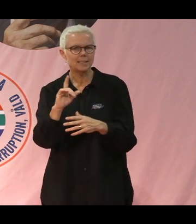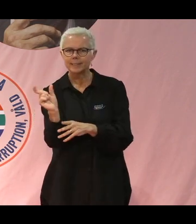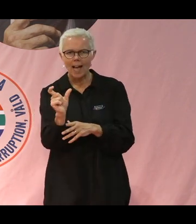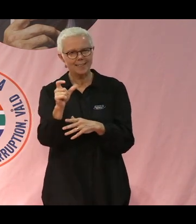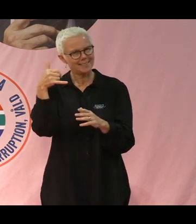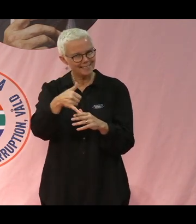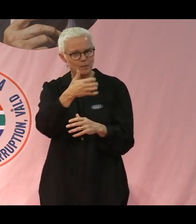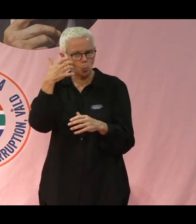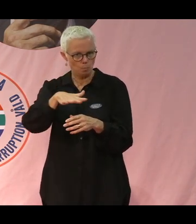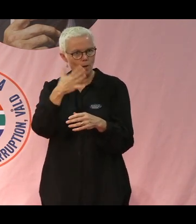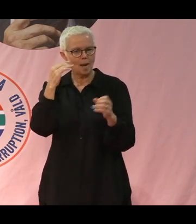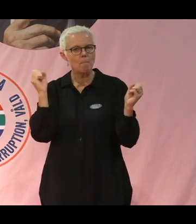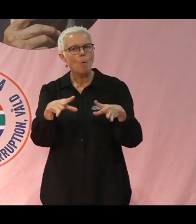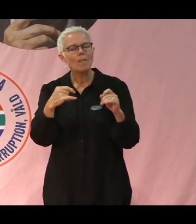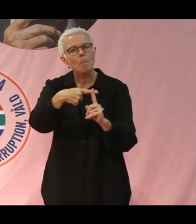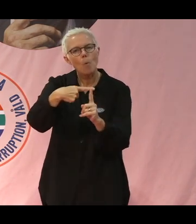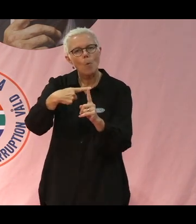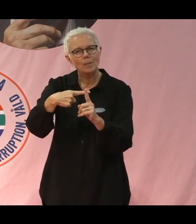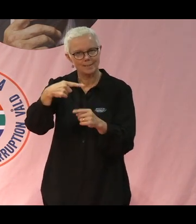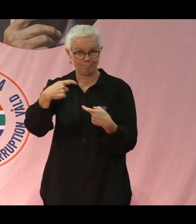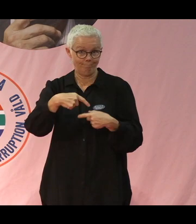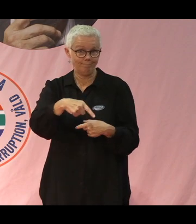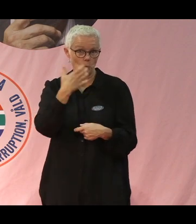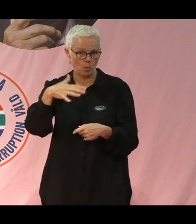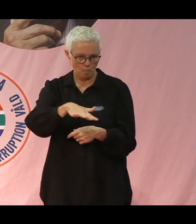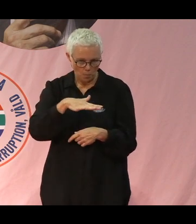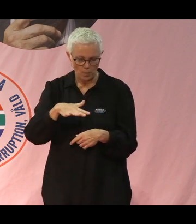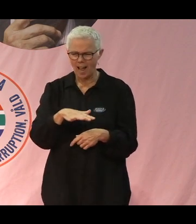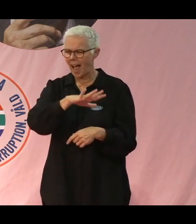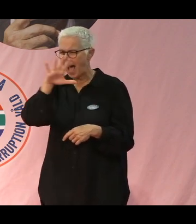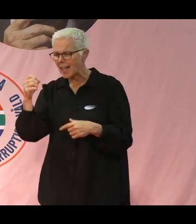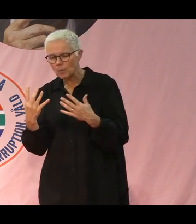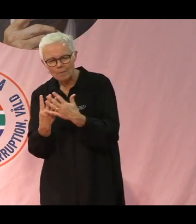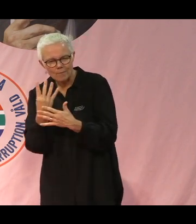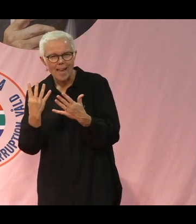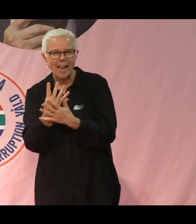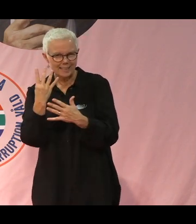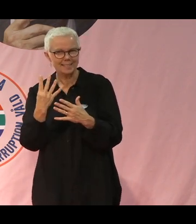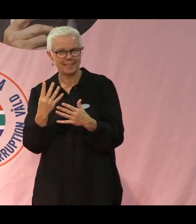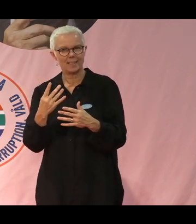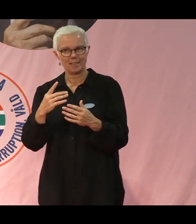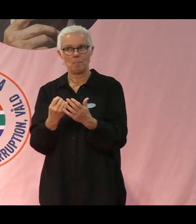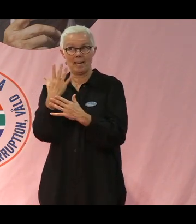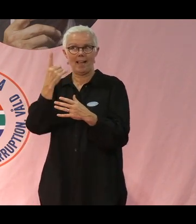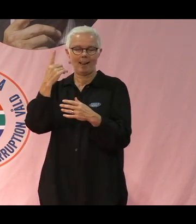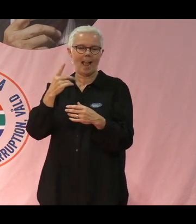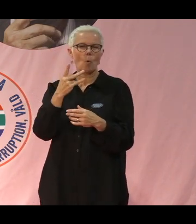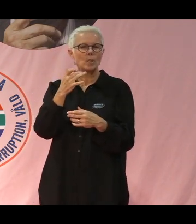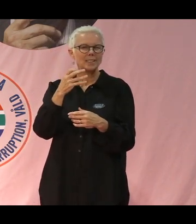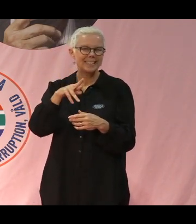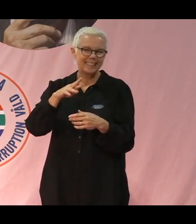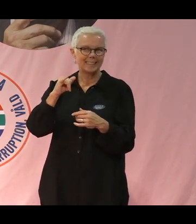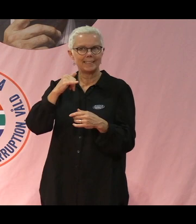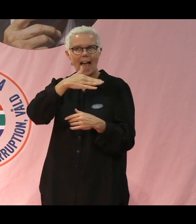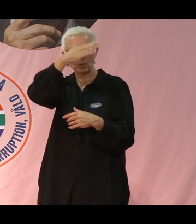att påverka klimatet positivt. Allt som växer binder in koldioxid från atmosfären, både i biomassa, alltså i